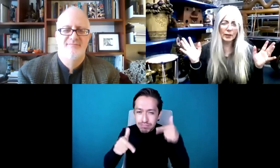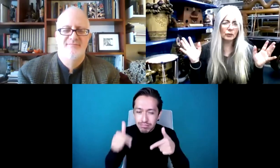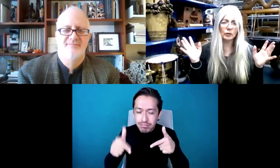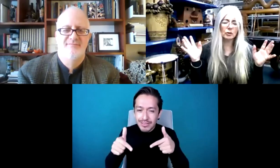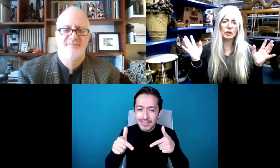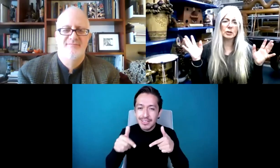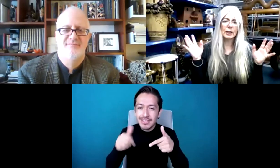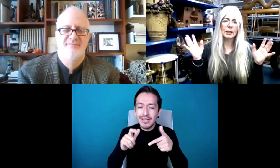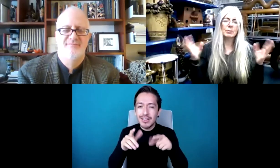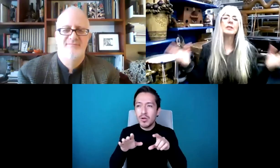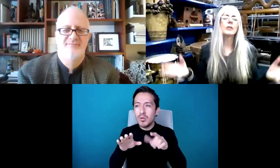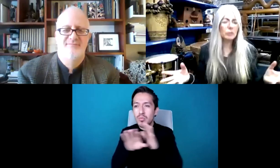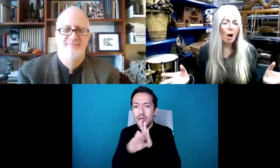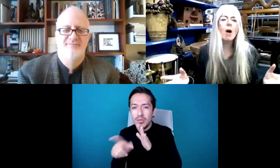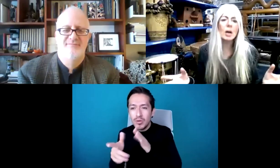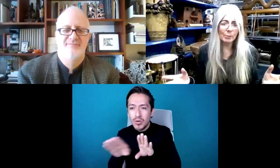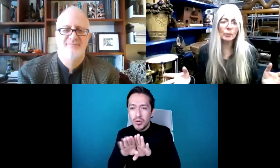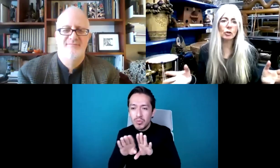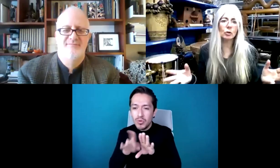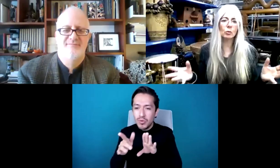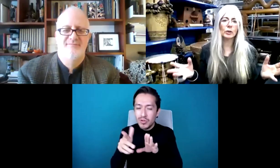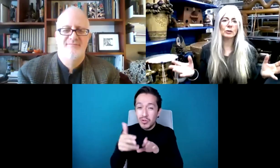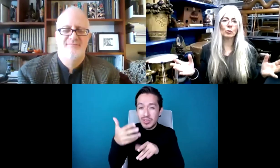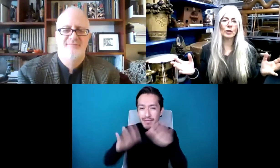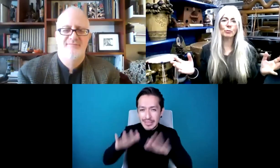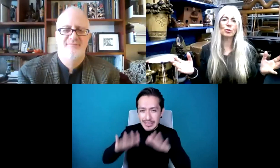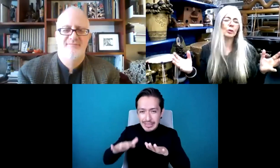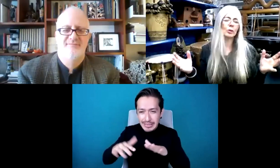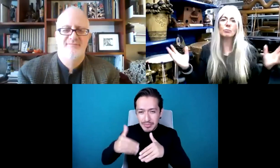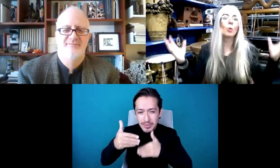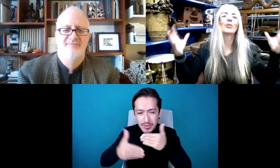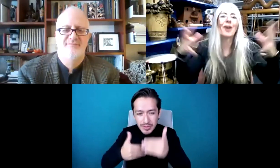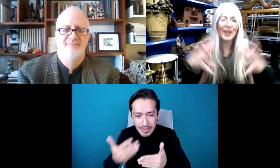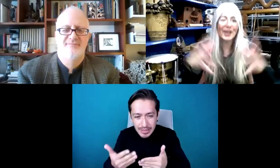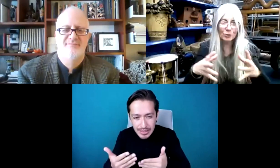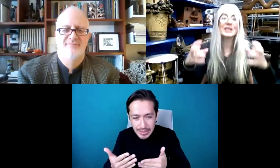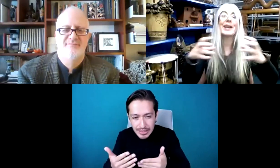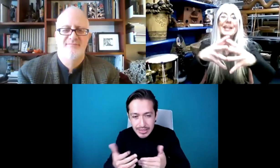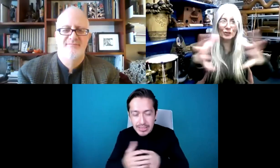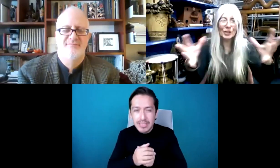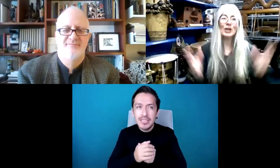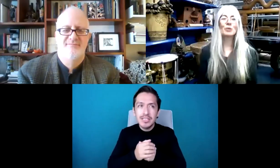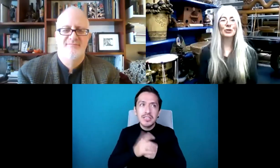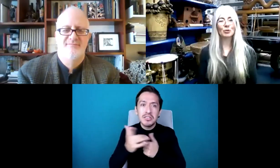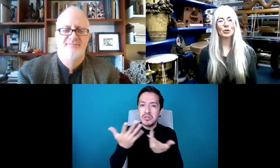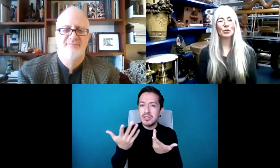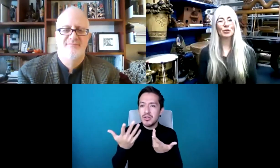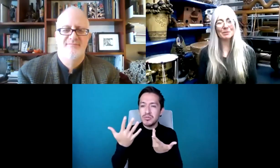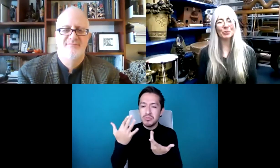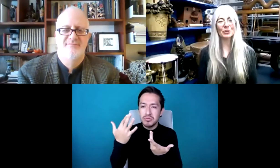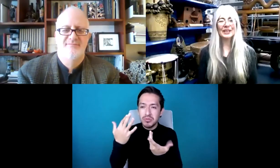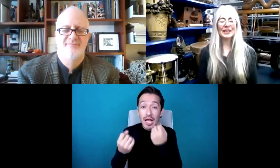administrativo y, bueno, a los maestros